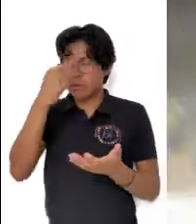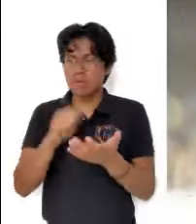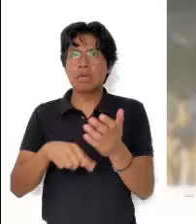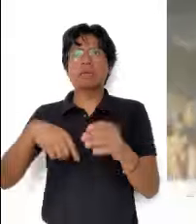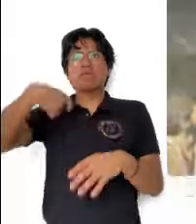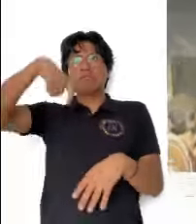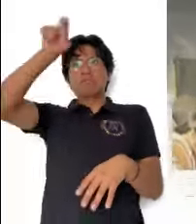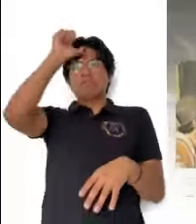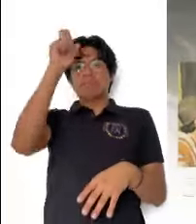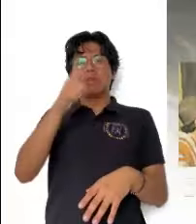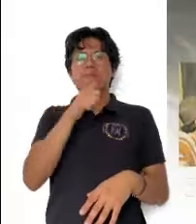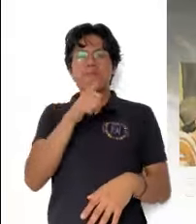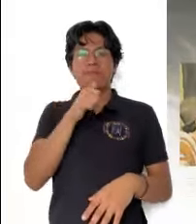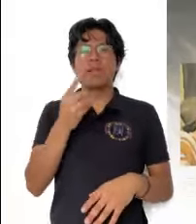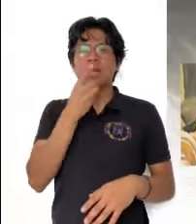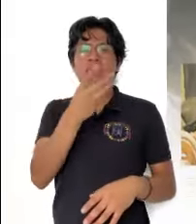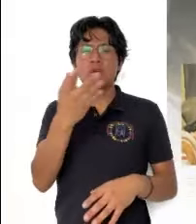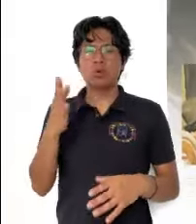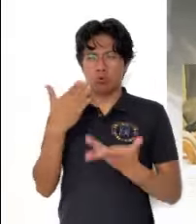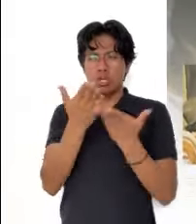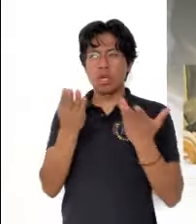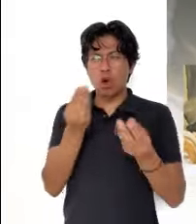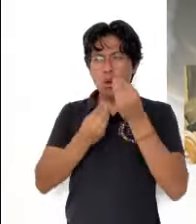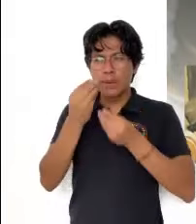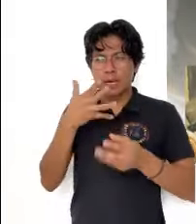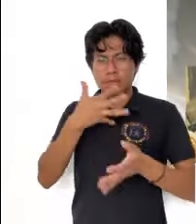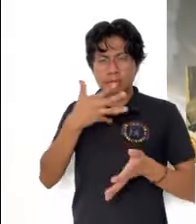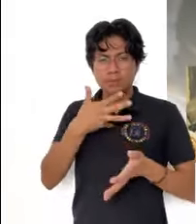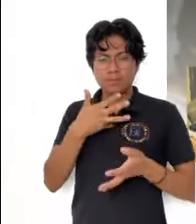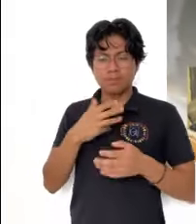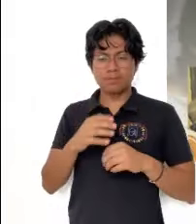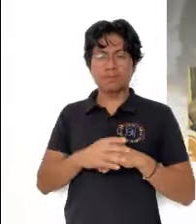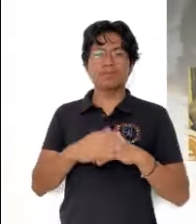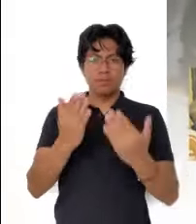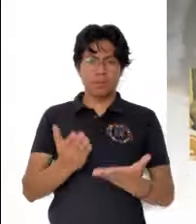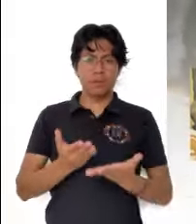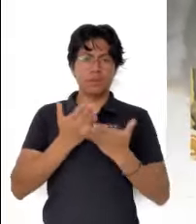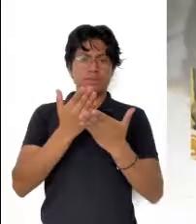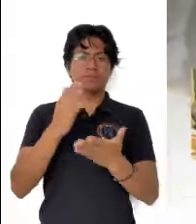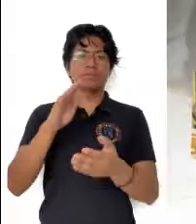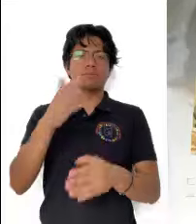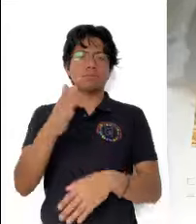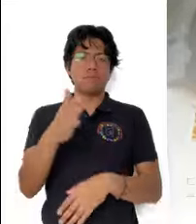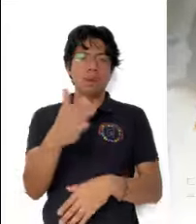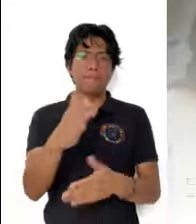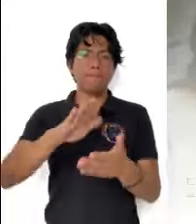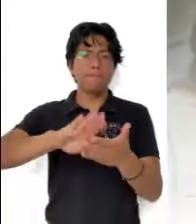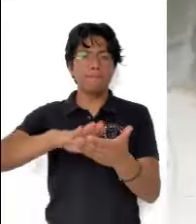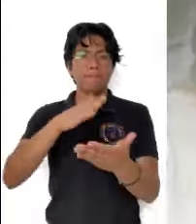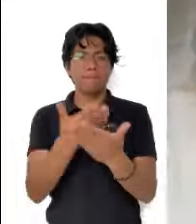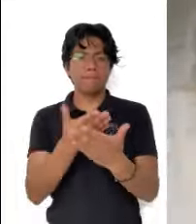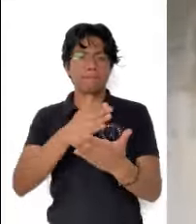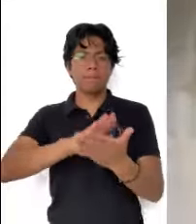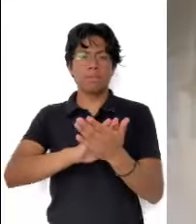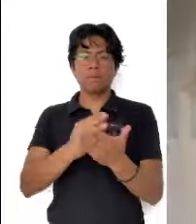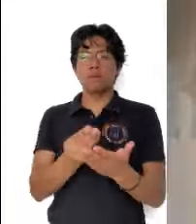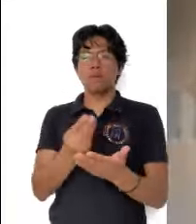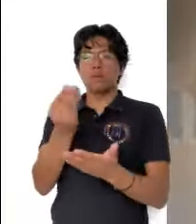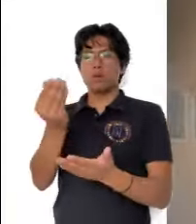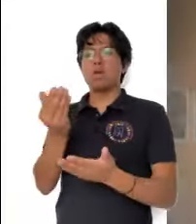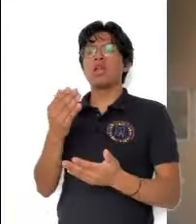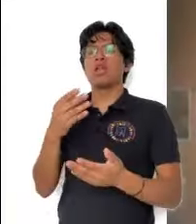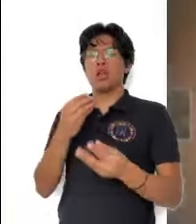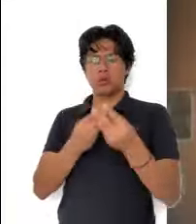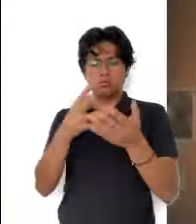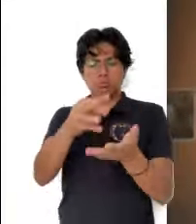y seguían atónitos, les dijo, ¿Tienen aquí algo de comer? Le ofrecieron un trozo de pescado asado.